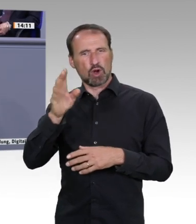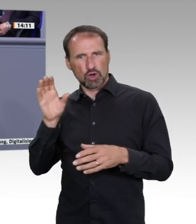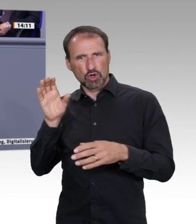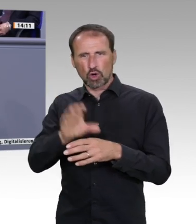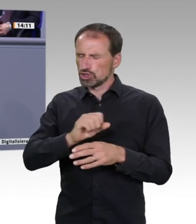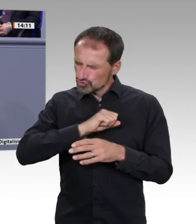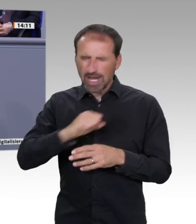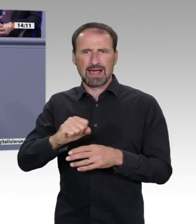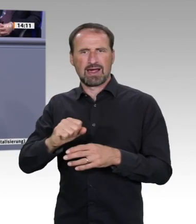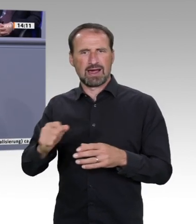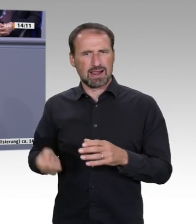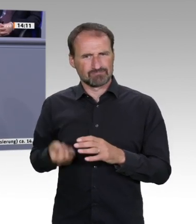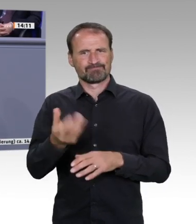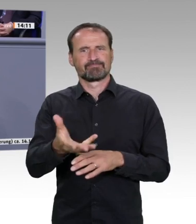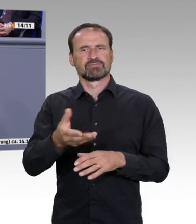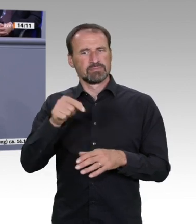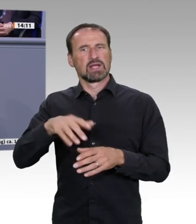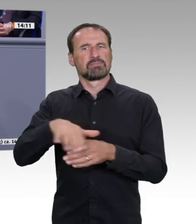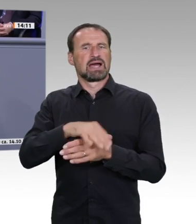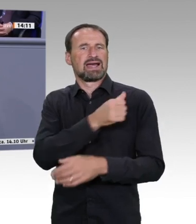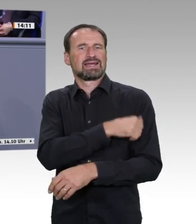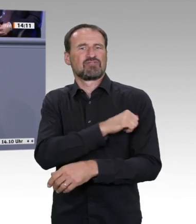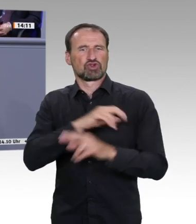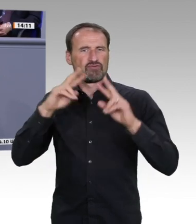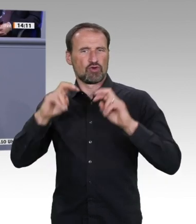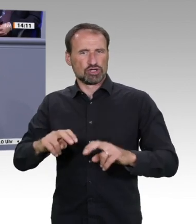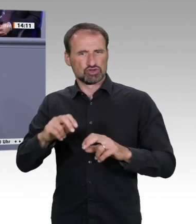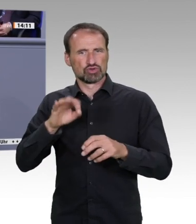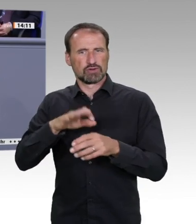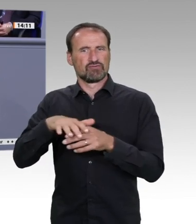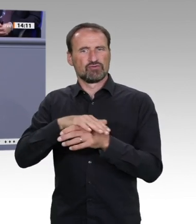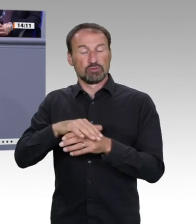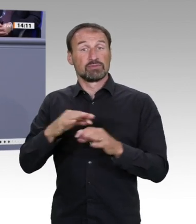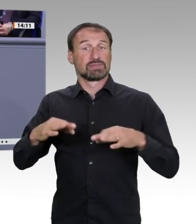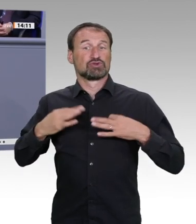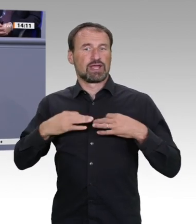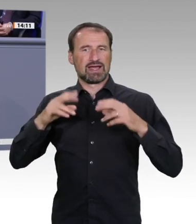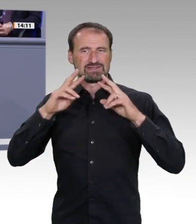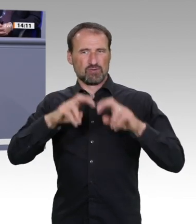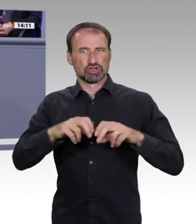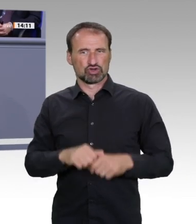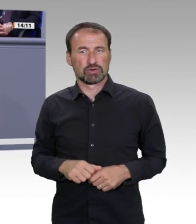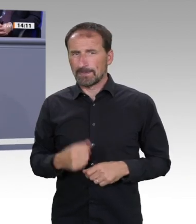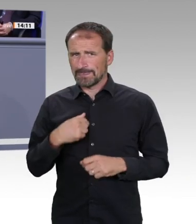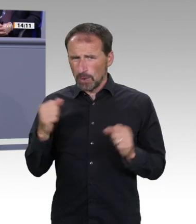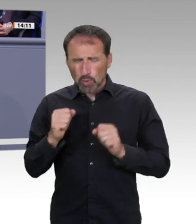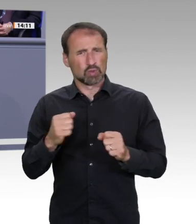Entwicklungsthema und befindet sich in manchen Entwicklungsländern, Stichwort Ebola. Dass wir heute von diesen Krankheiten und